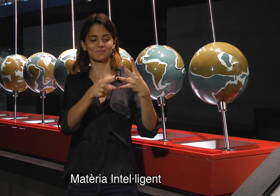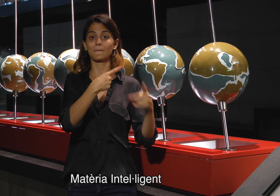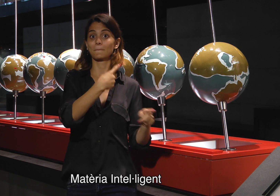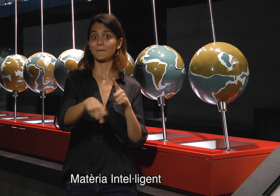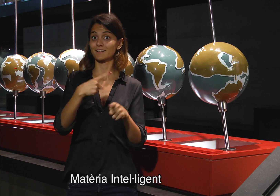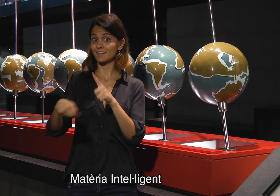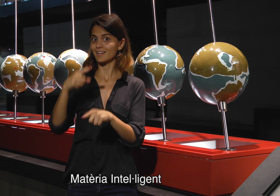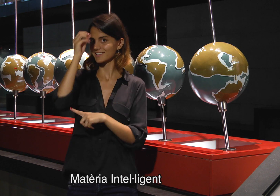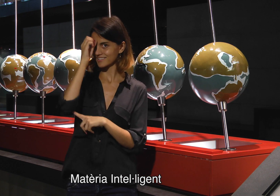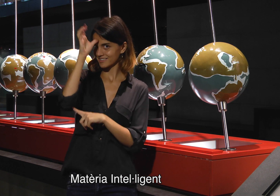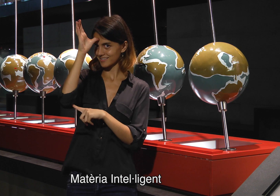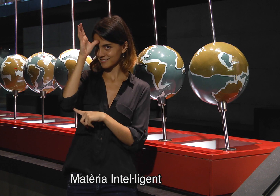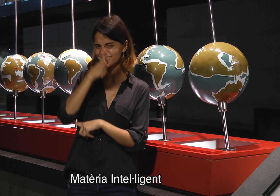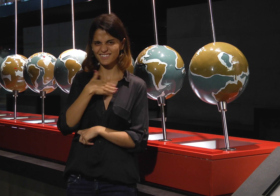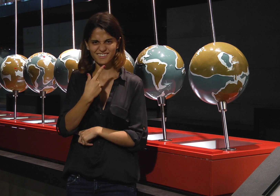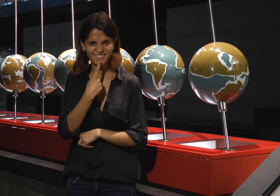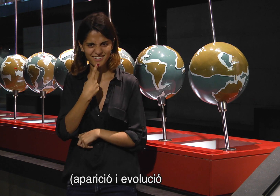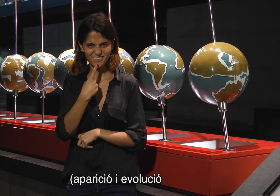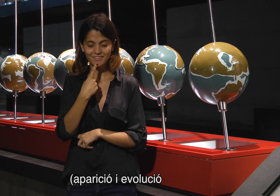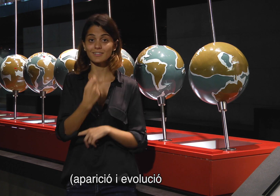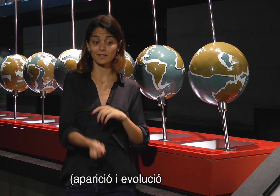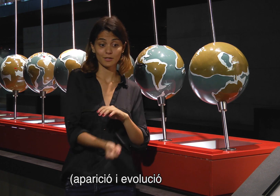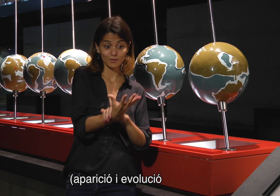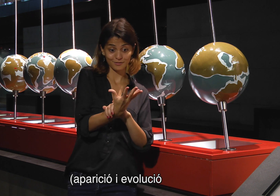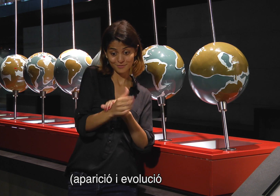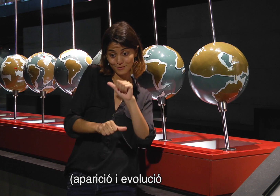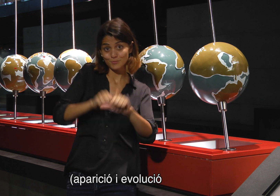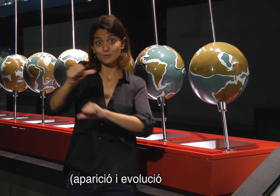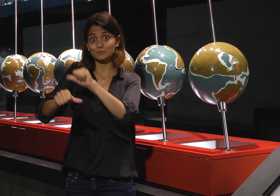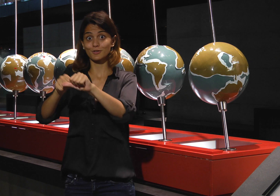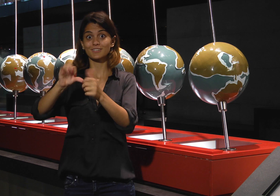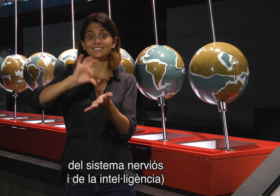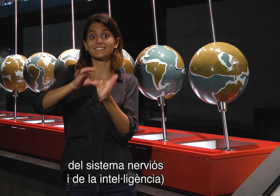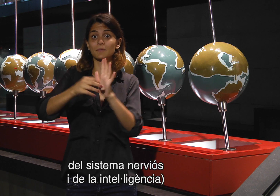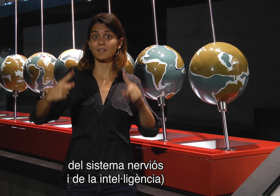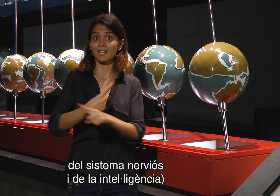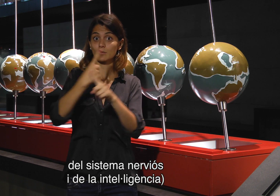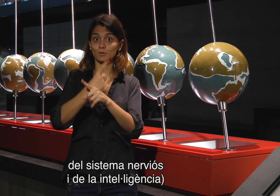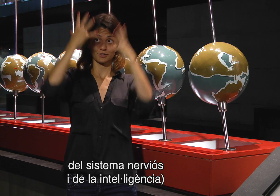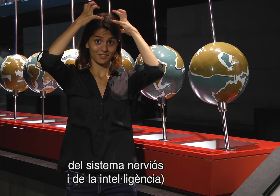matèria intel·ligent aparició i evolució del sistema nerviós i de la intel·ligència